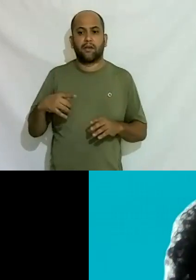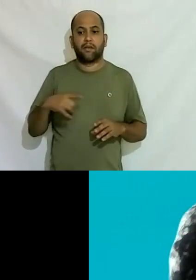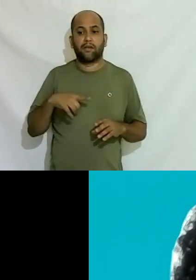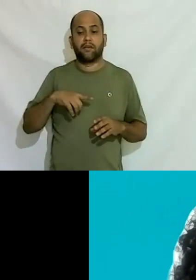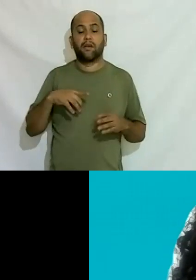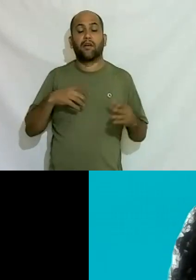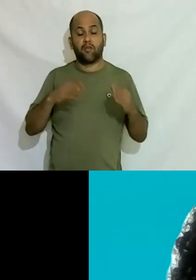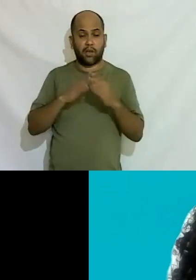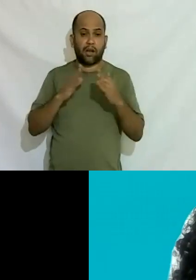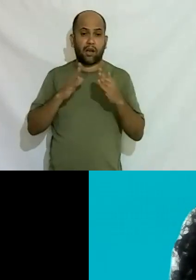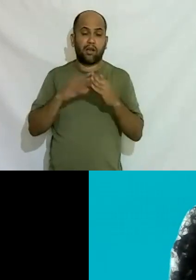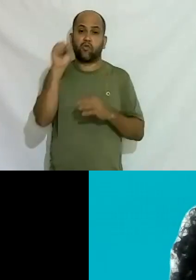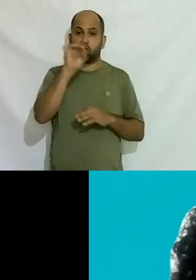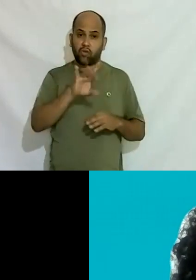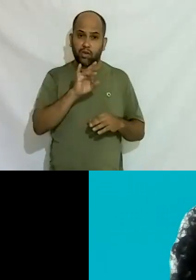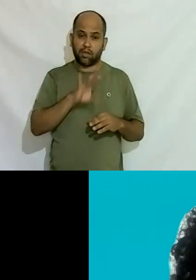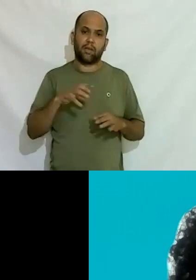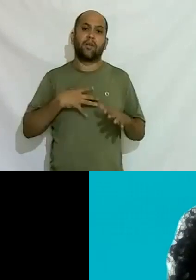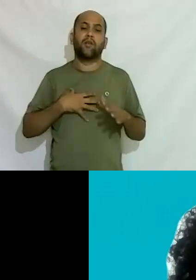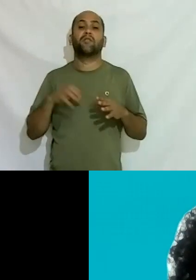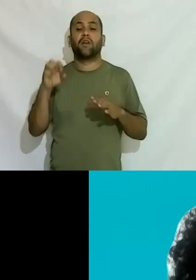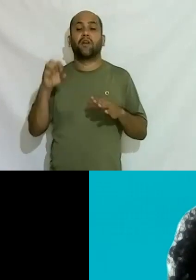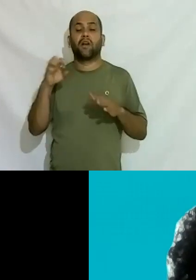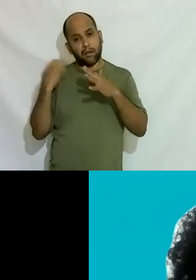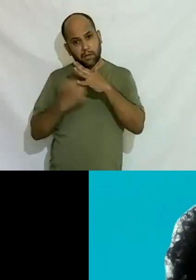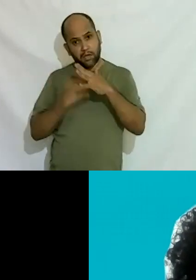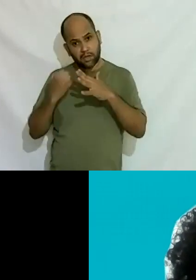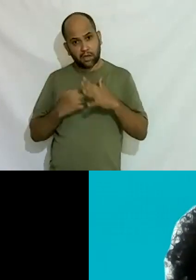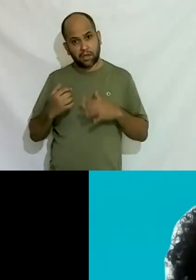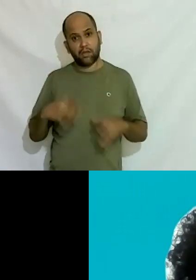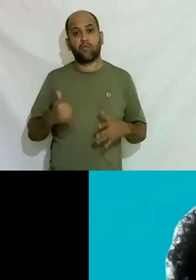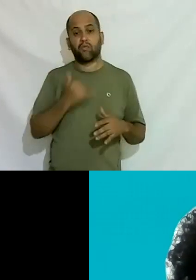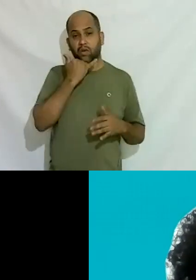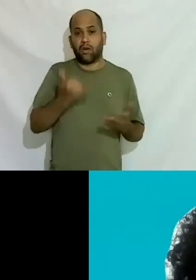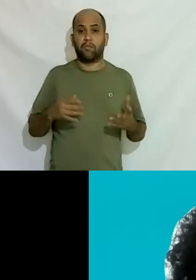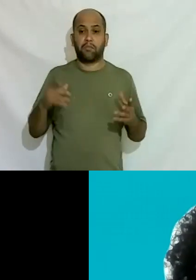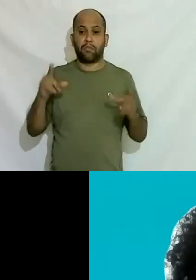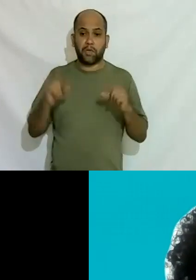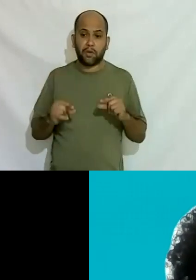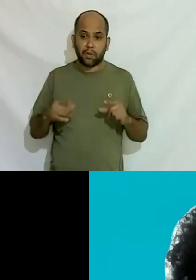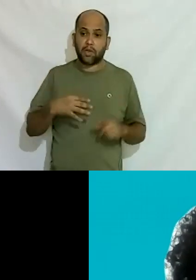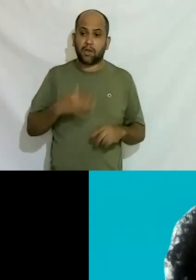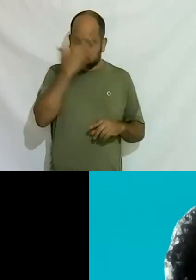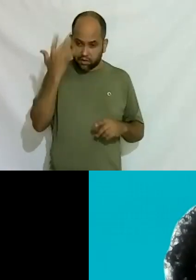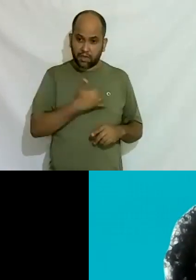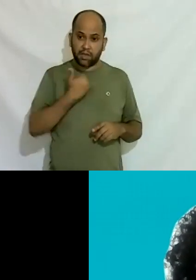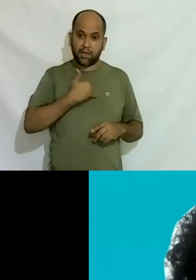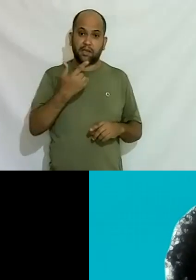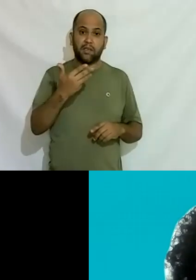o senhor já morava sozinha já é empresária então o choque é muito menor né do que uma pessoa de 13 anos que tá perdido que ainda